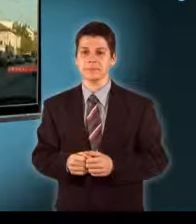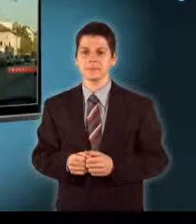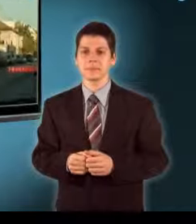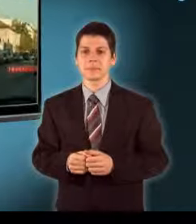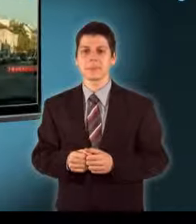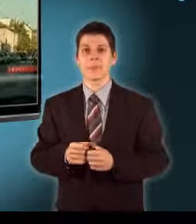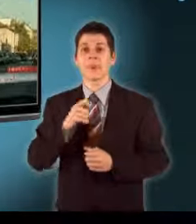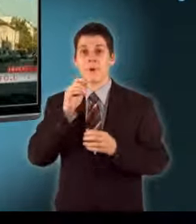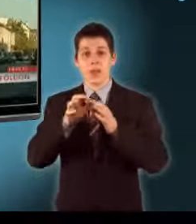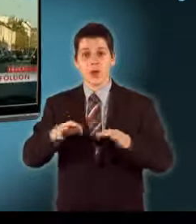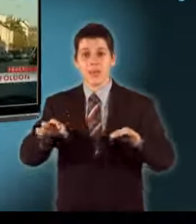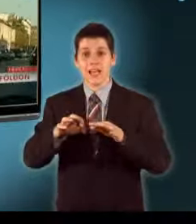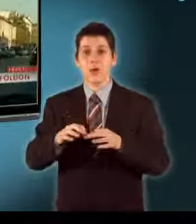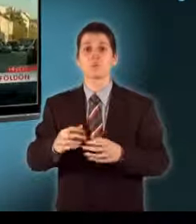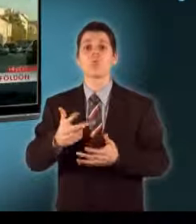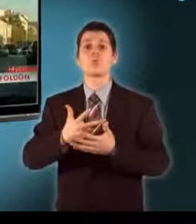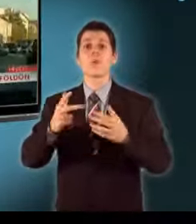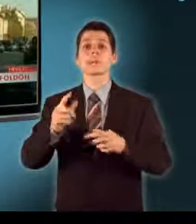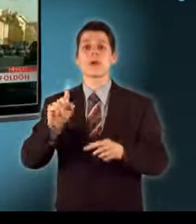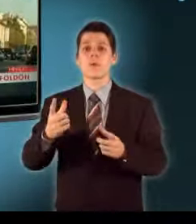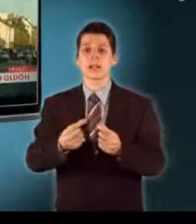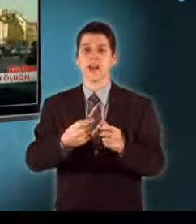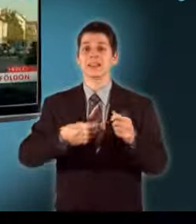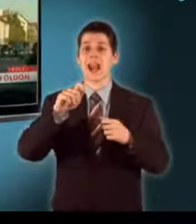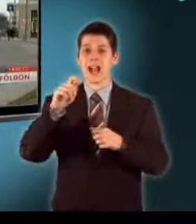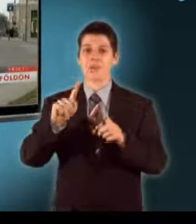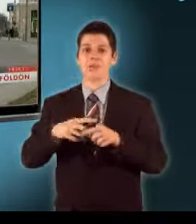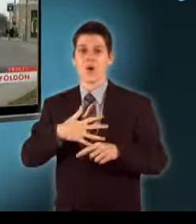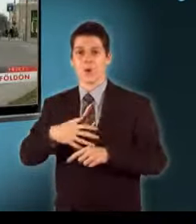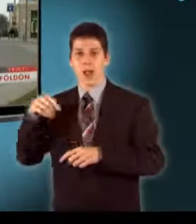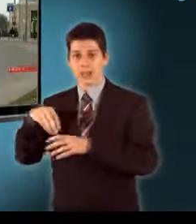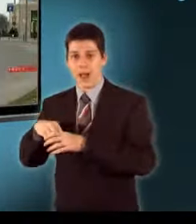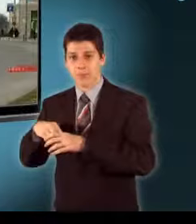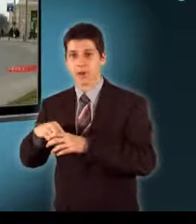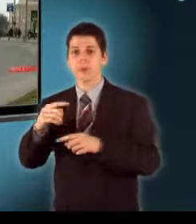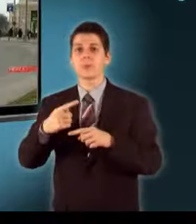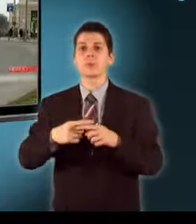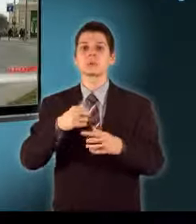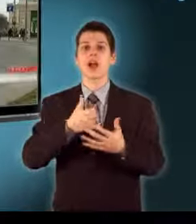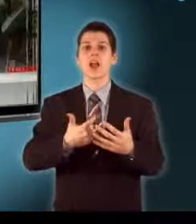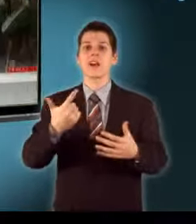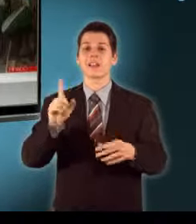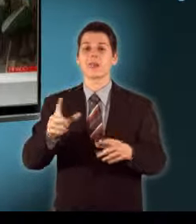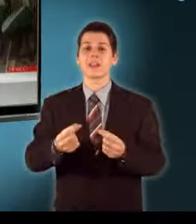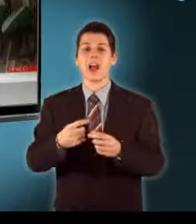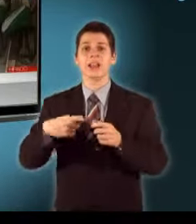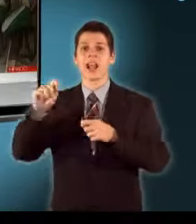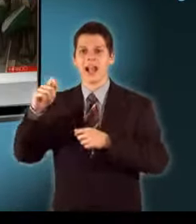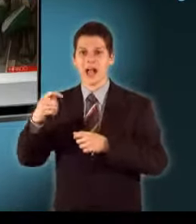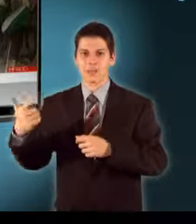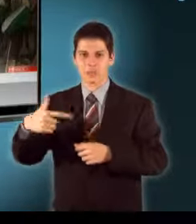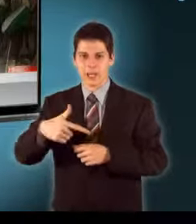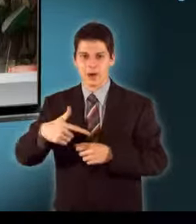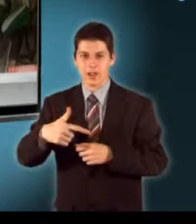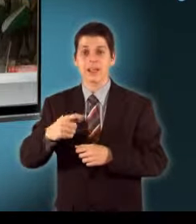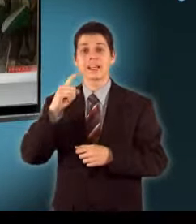Magyarországon a benzin majdnem 80 forinttal drágább, mint Romániában A gázolaj is többe kerül 67 forinttal Szerbiában